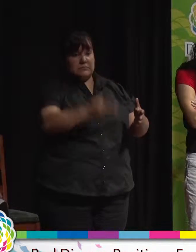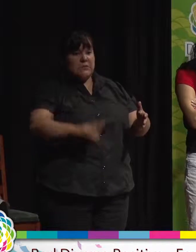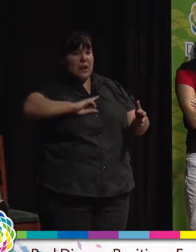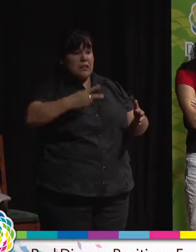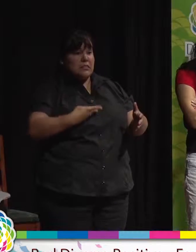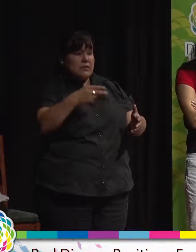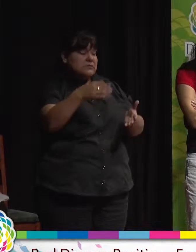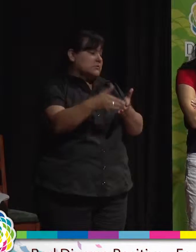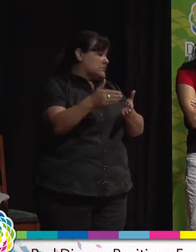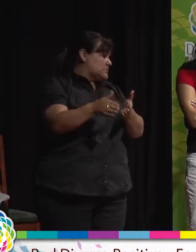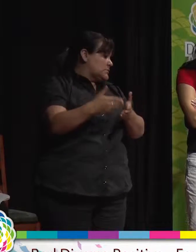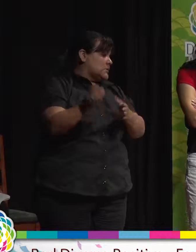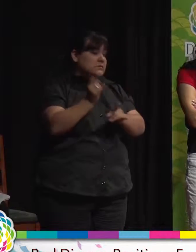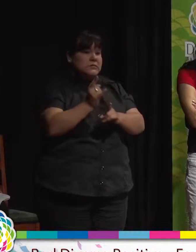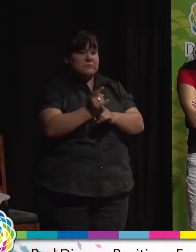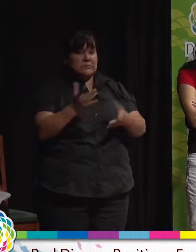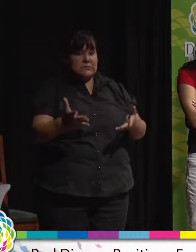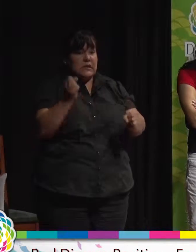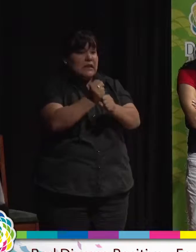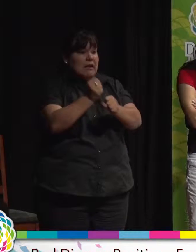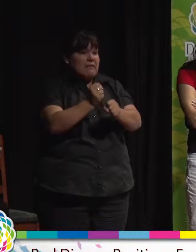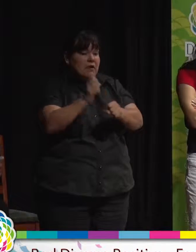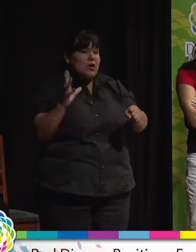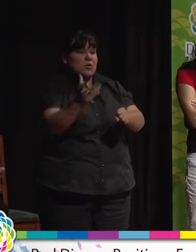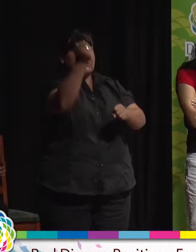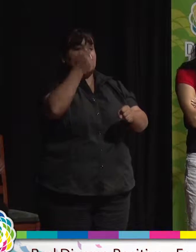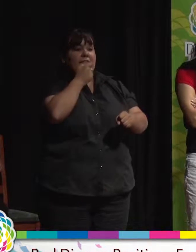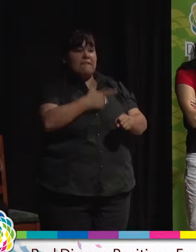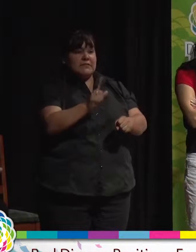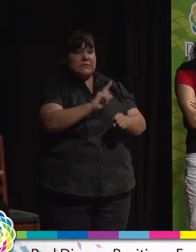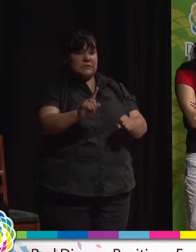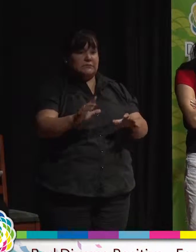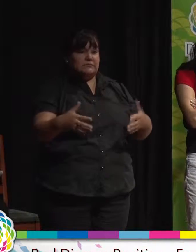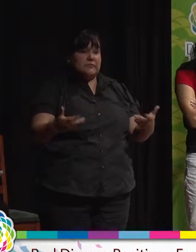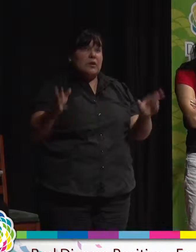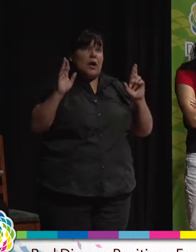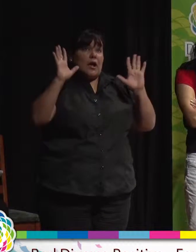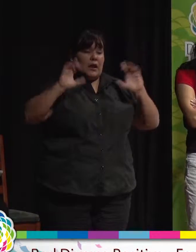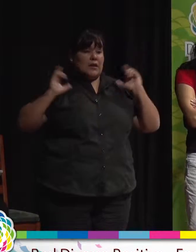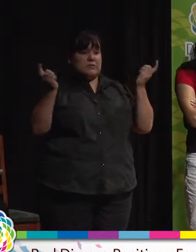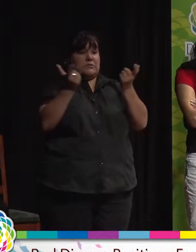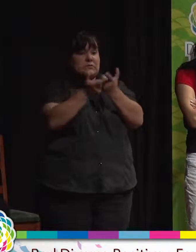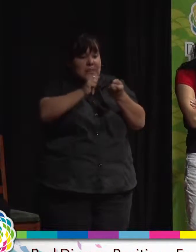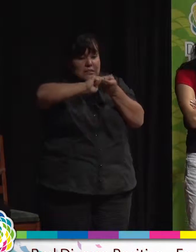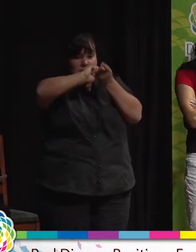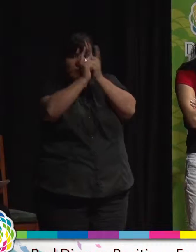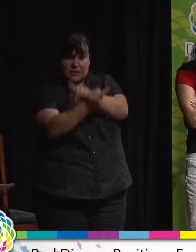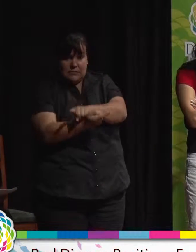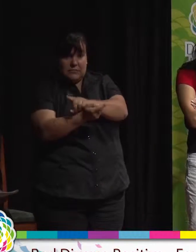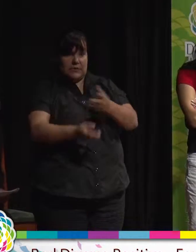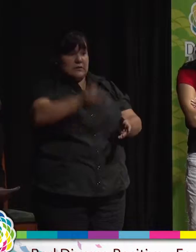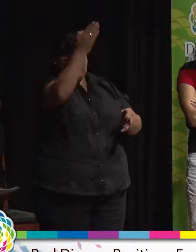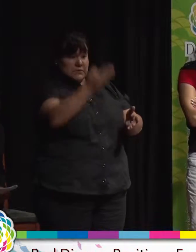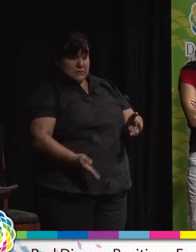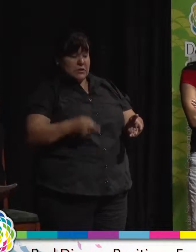trabajo. Así que bueno, ojalá que esta sociedad pueda cambiar y puedas vernos de otra manera, que somos seres